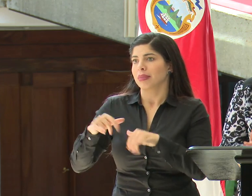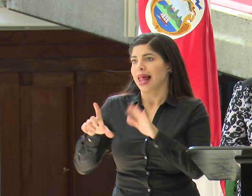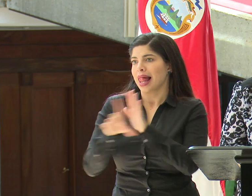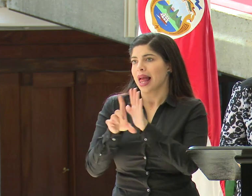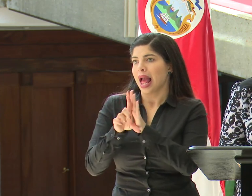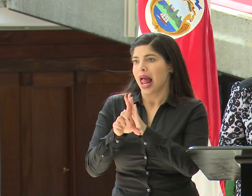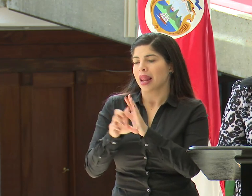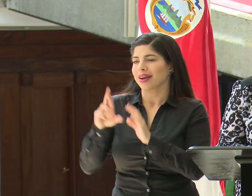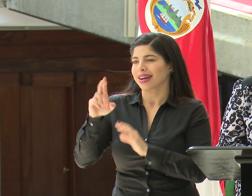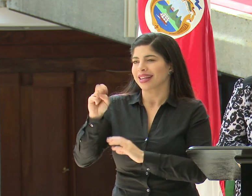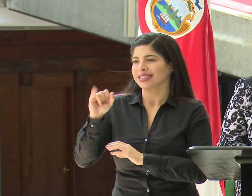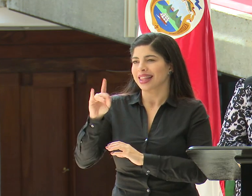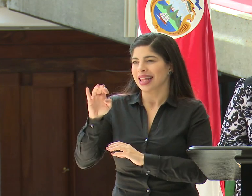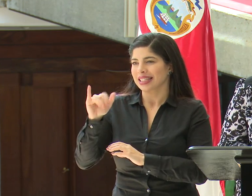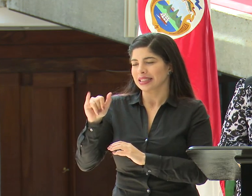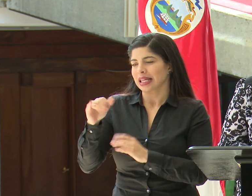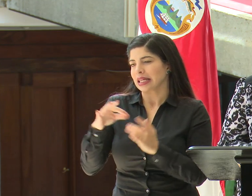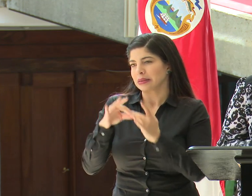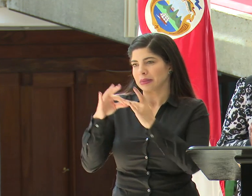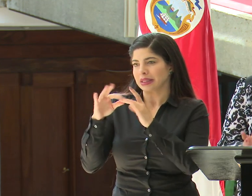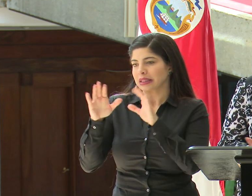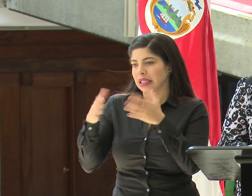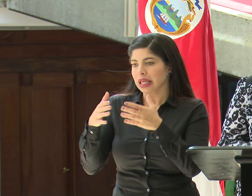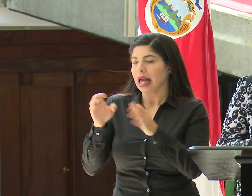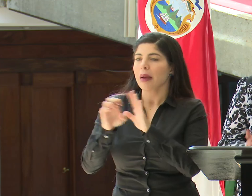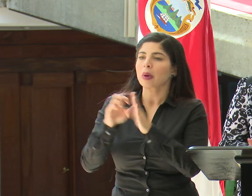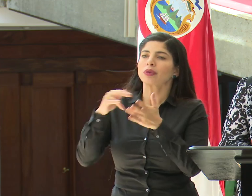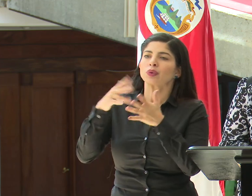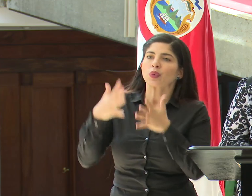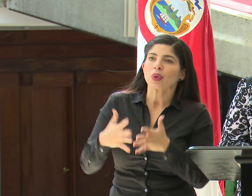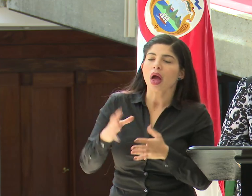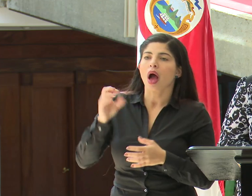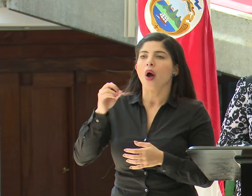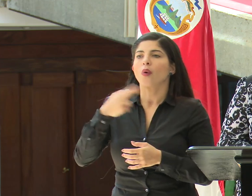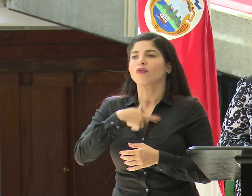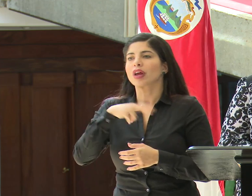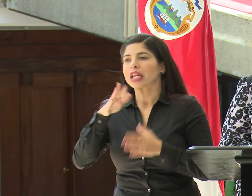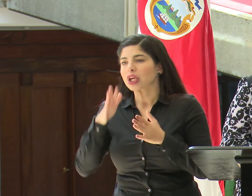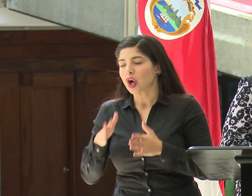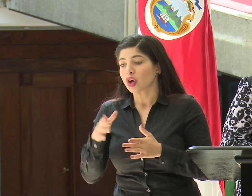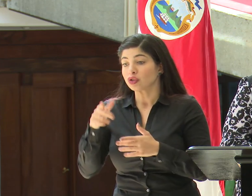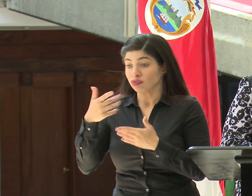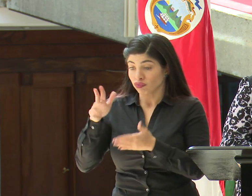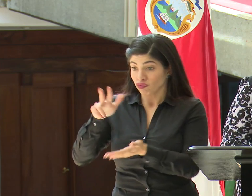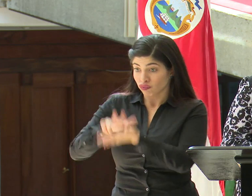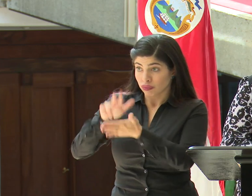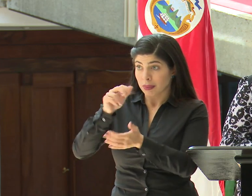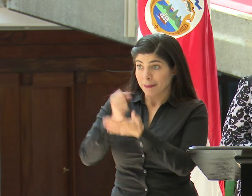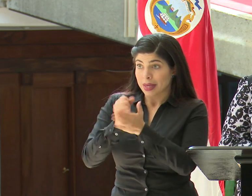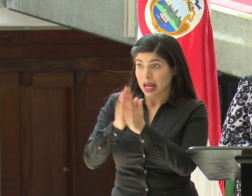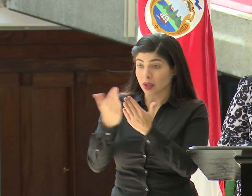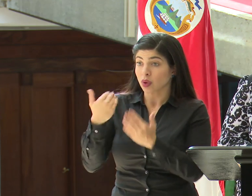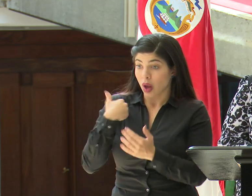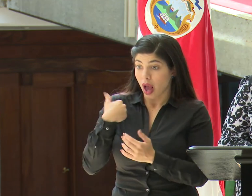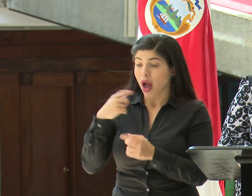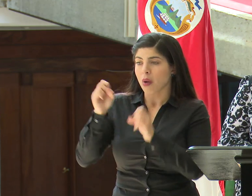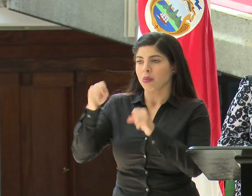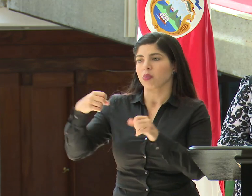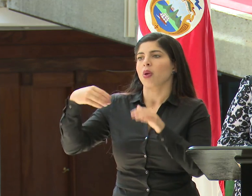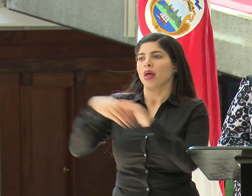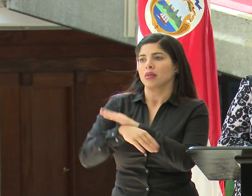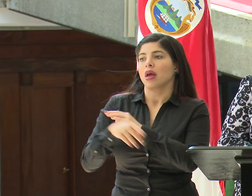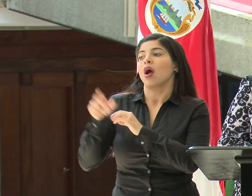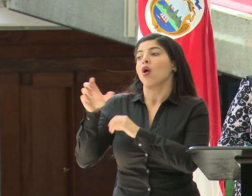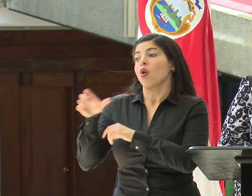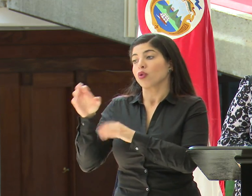una residencia permanente, una categoría especial como estudiante, como religioso, ya aprobada por migración, podría ingresar al